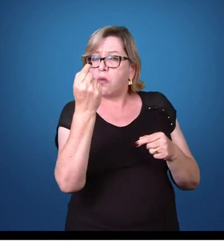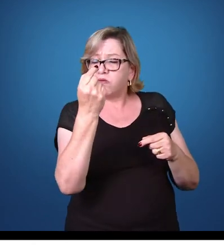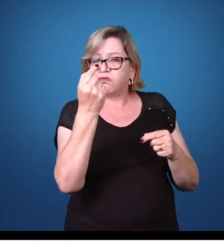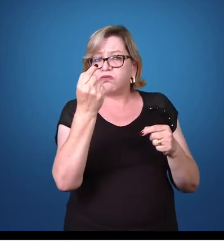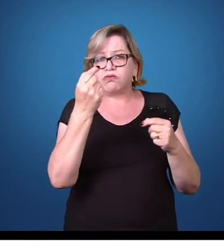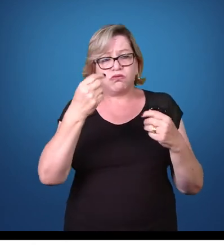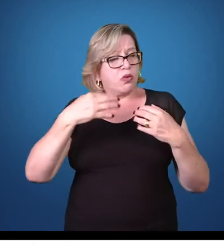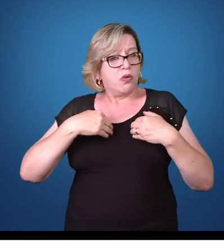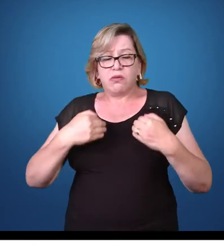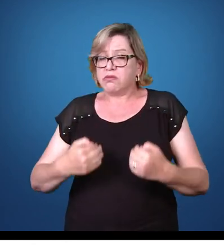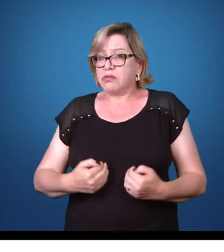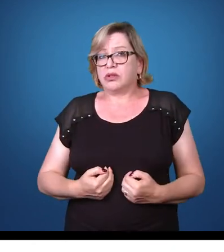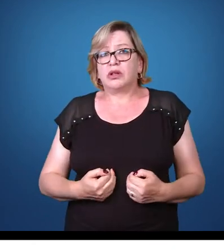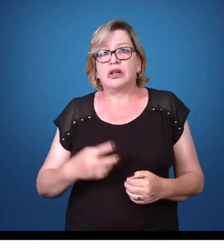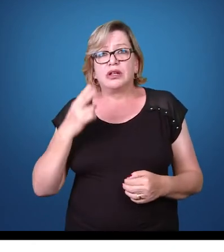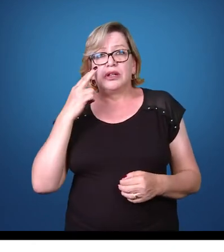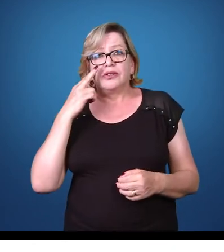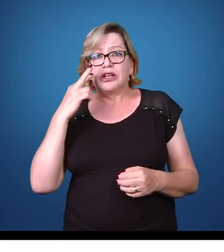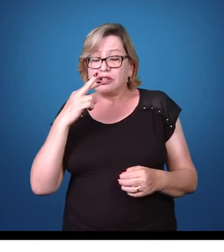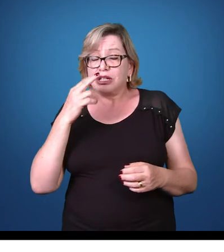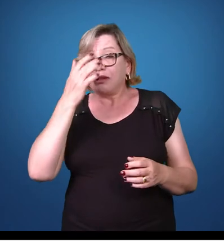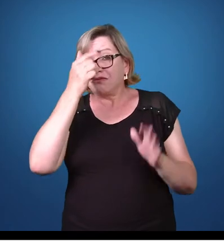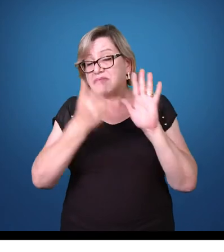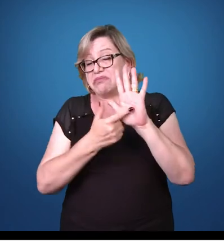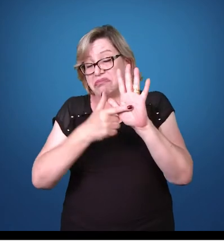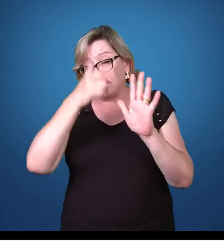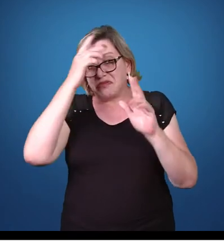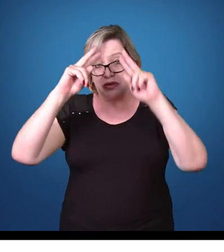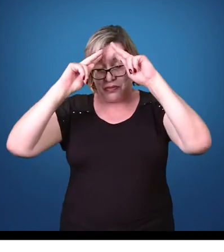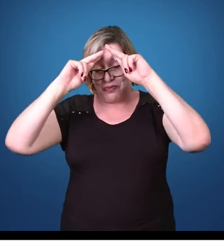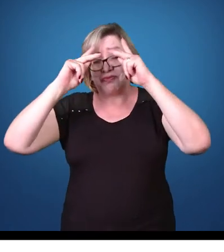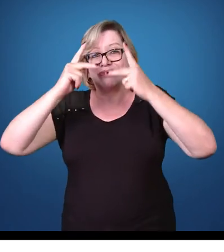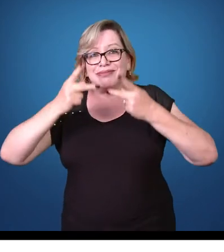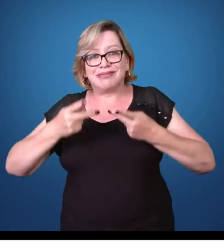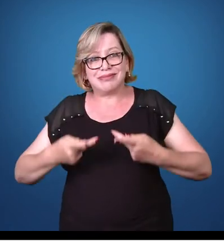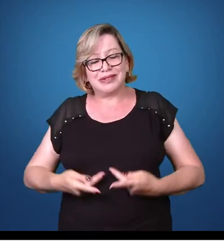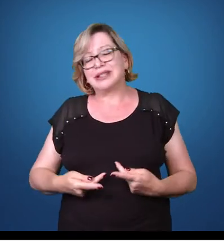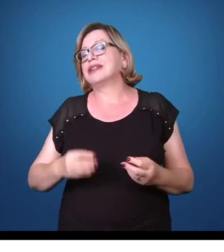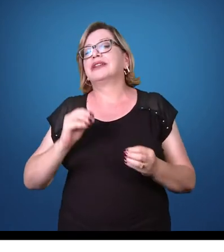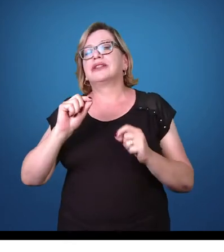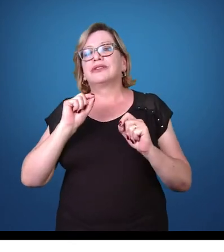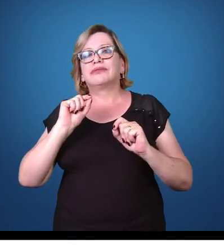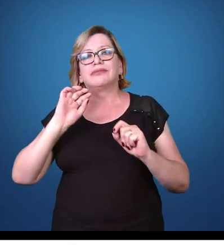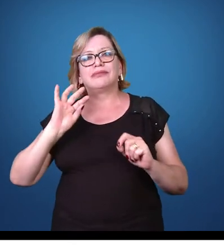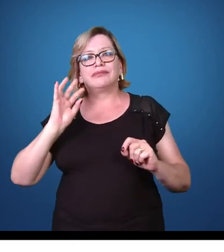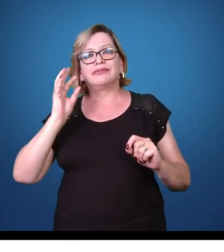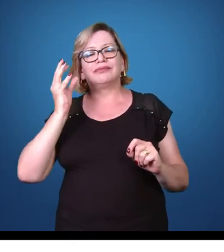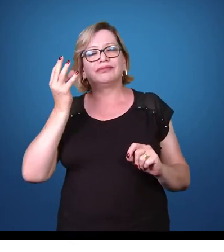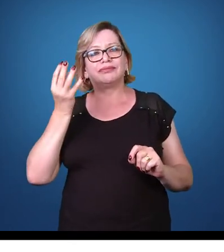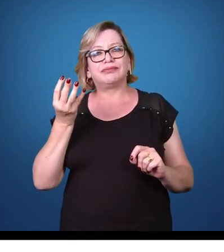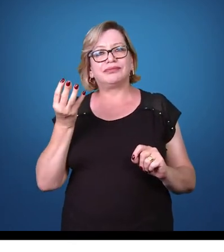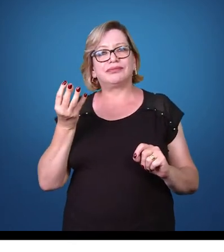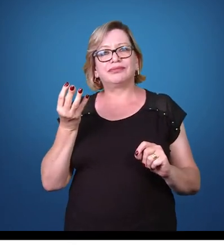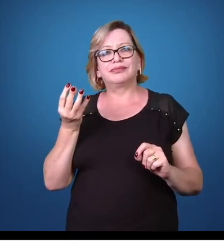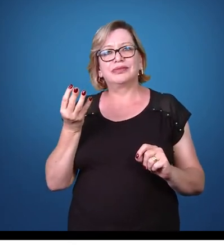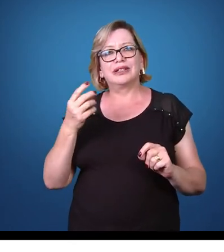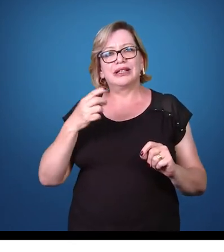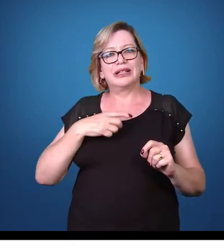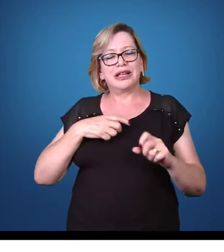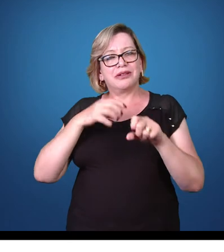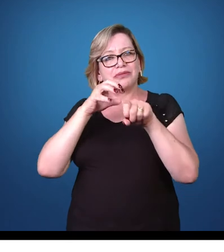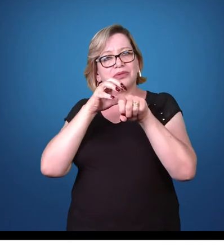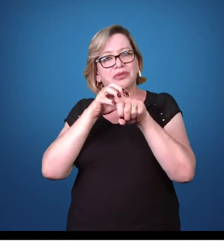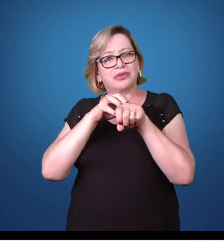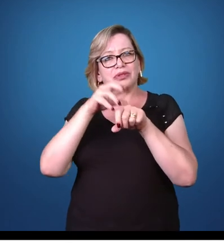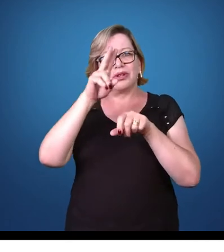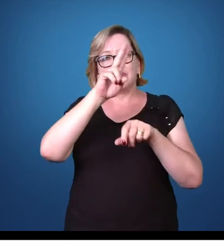desenvolver. No caso aqui, nós estamos falando do ser humano, né? Então, a giardíase, ela é causada pelo protozoário